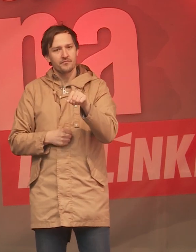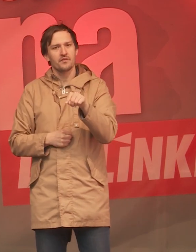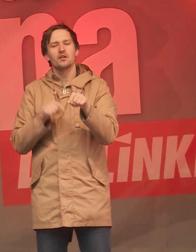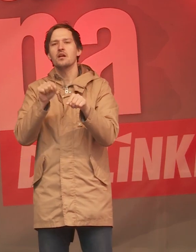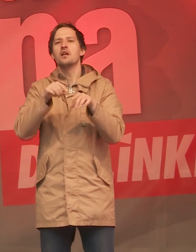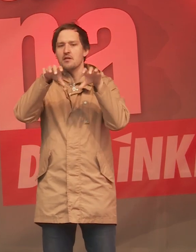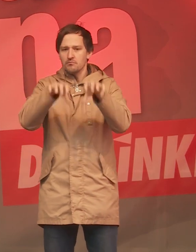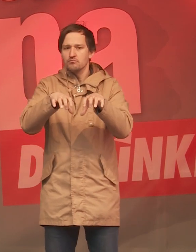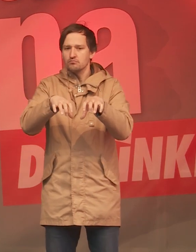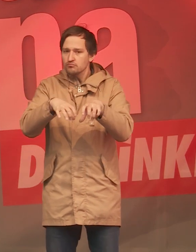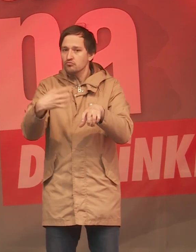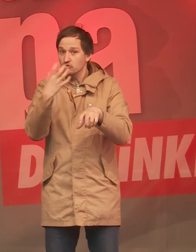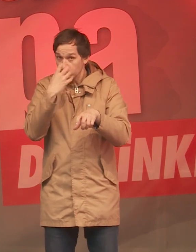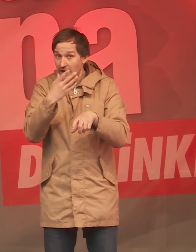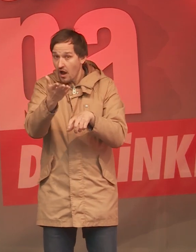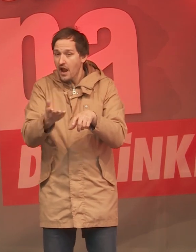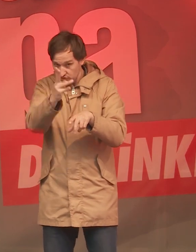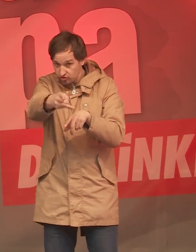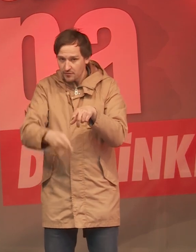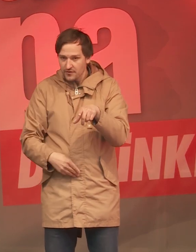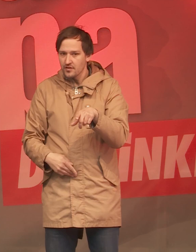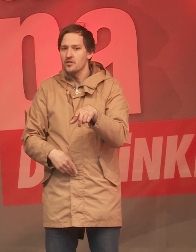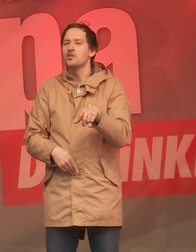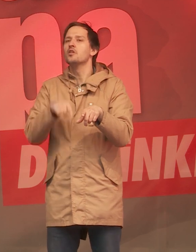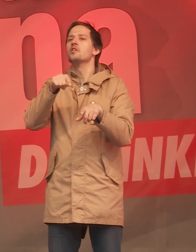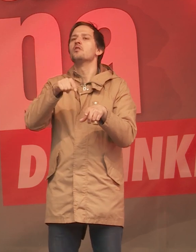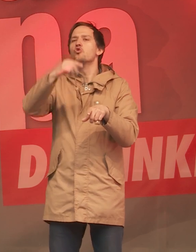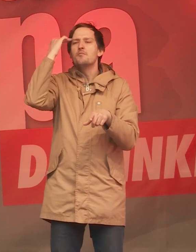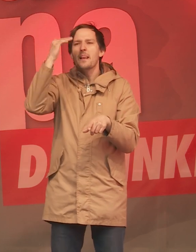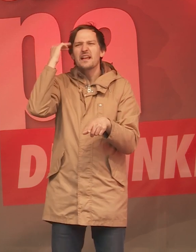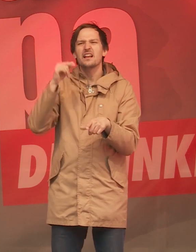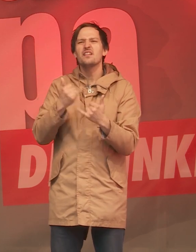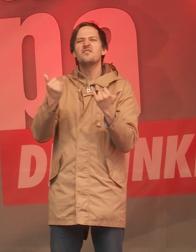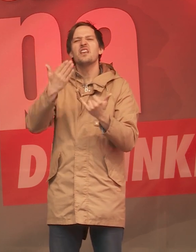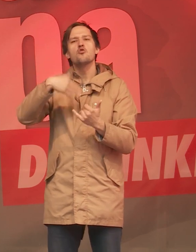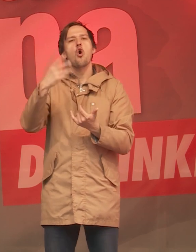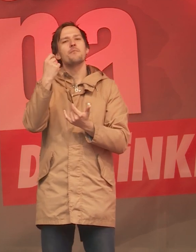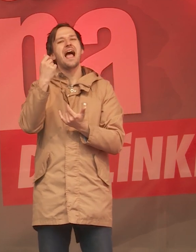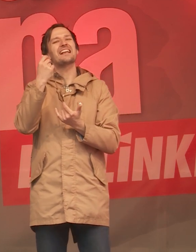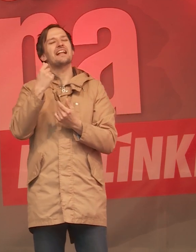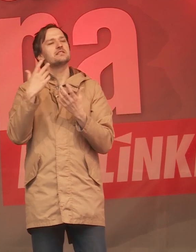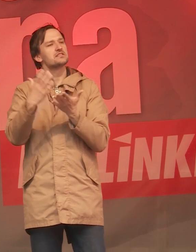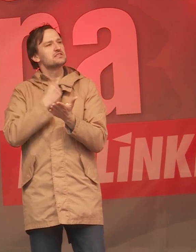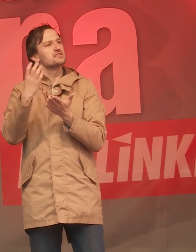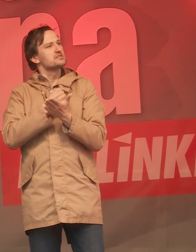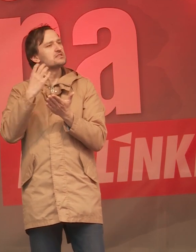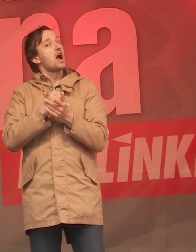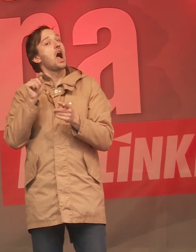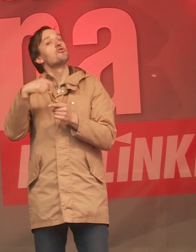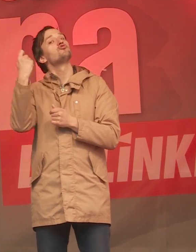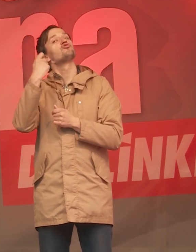genau, ich finde auch, das ist eine Riesenschweinerei, dann überlegen die sich, okay, wie können wir noch mehr Geld verdienen, steuergetriebene Finanzgeschäfte, super.